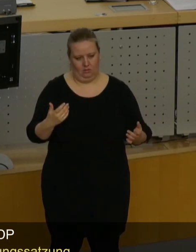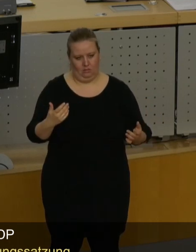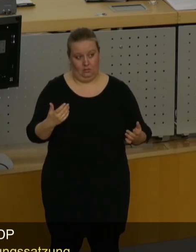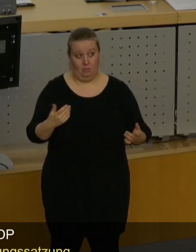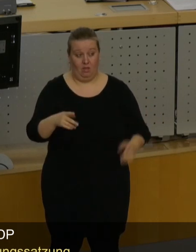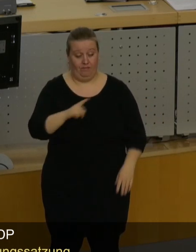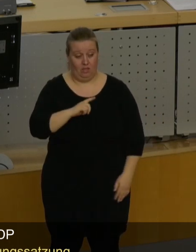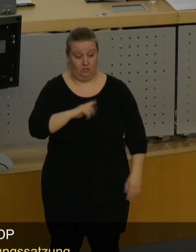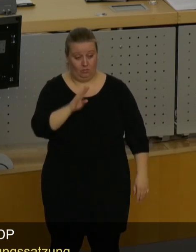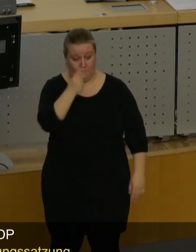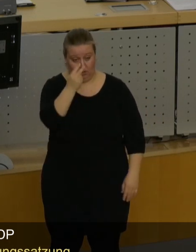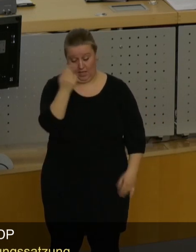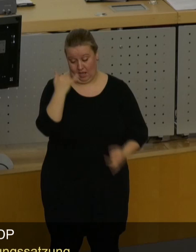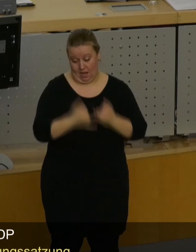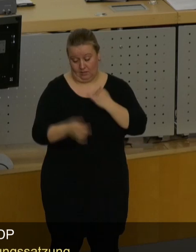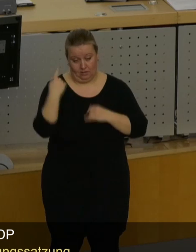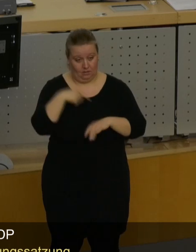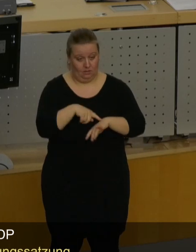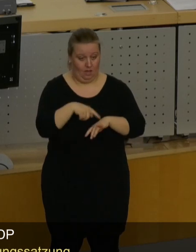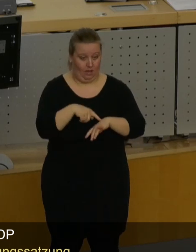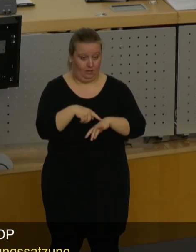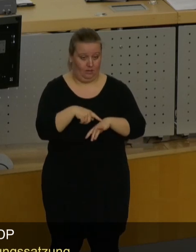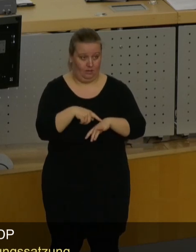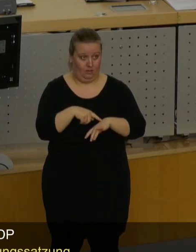Wenn ich sehe, wie Sie in der letzten Zeit hier